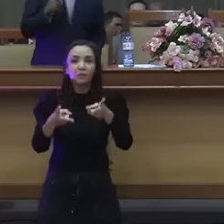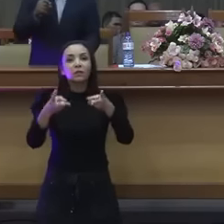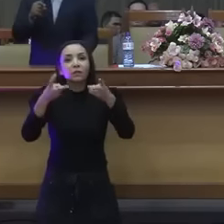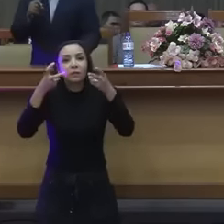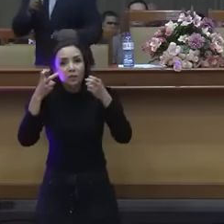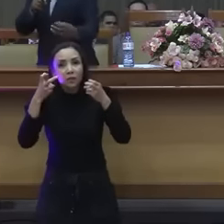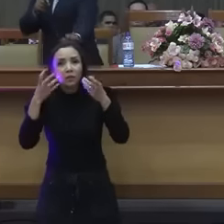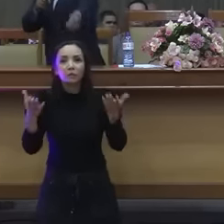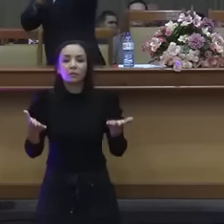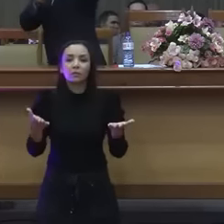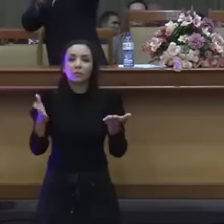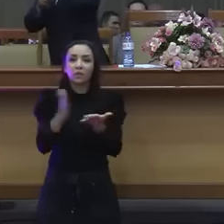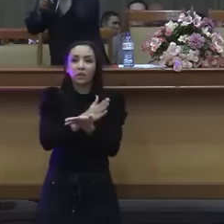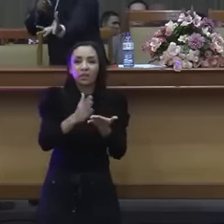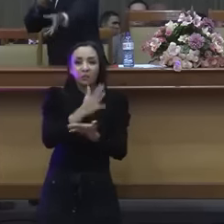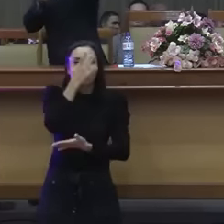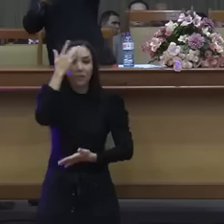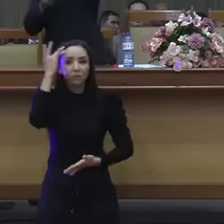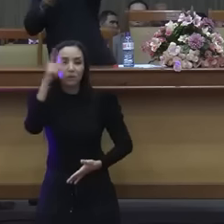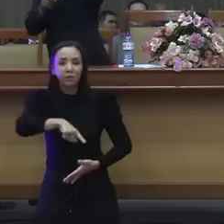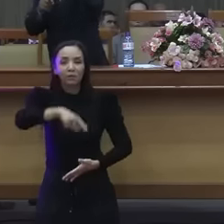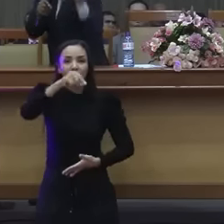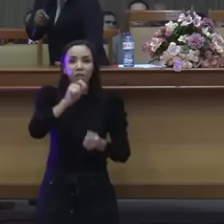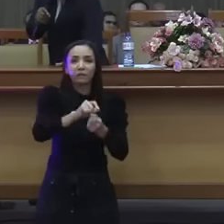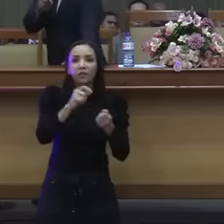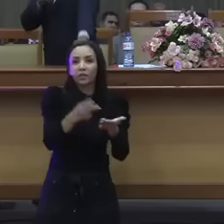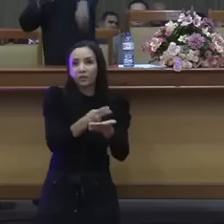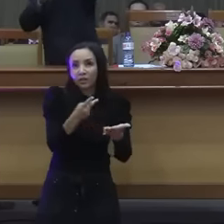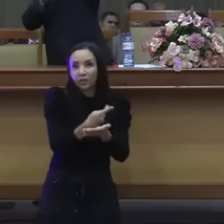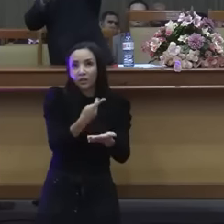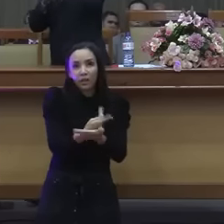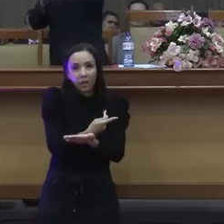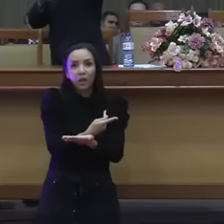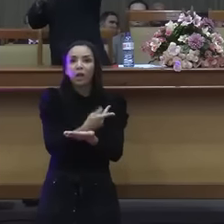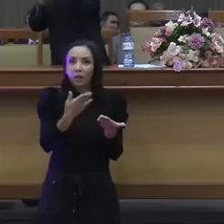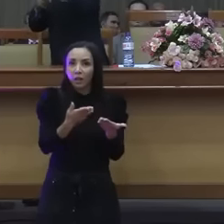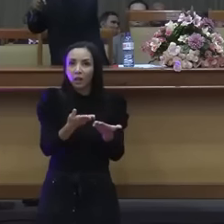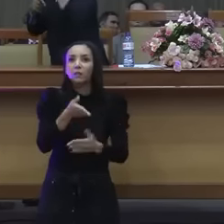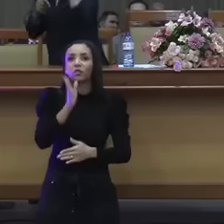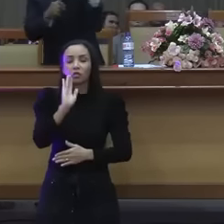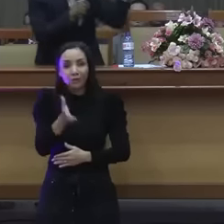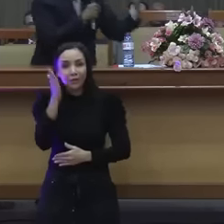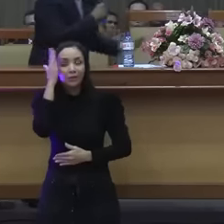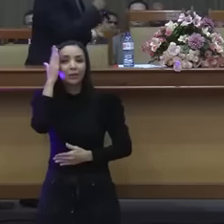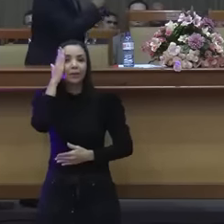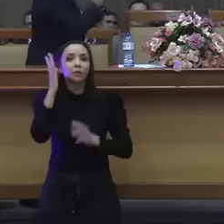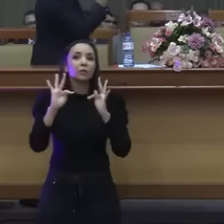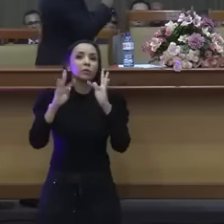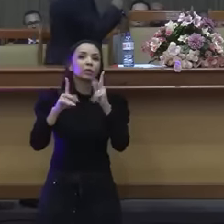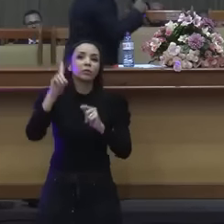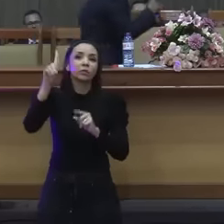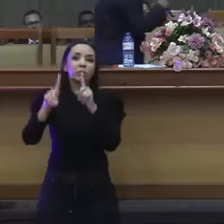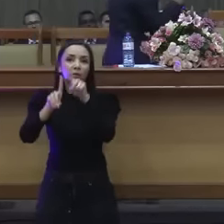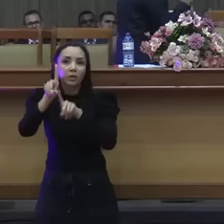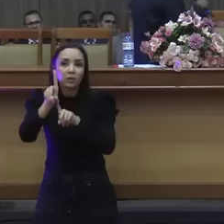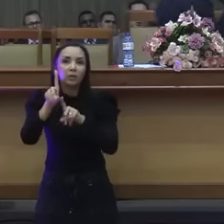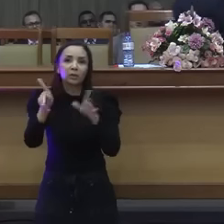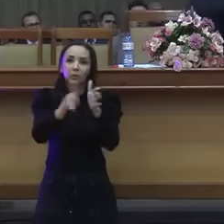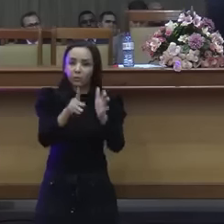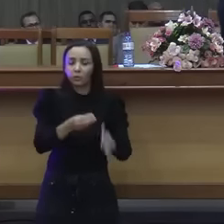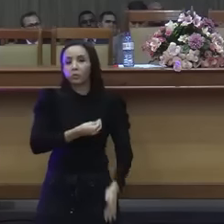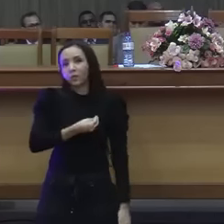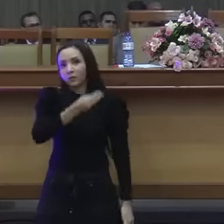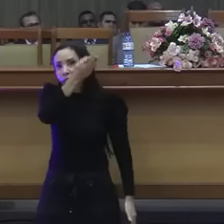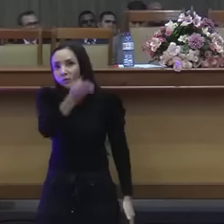E a Bíblia? Tu pode achar bom, tu pode achar ruim, a Bíblia diz que aquele está lá em Tiago. É 4,4?